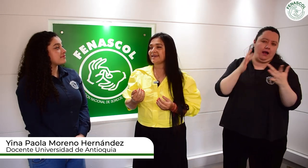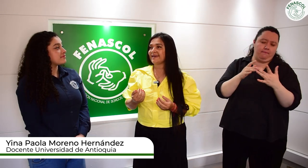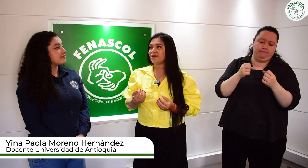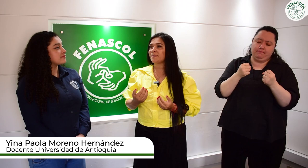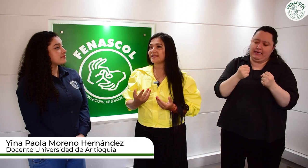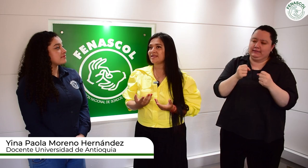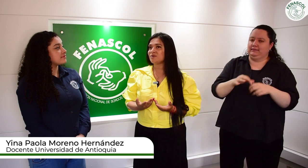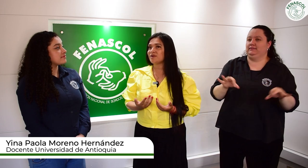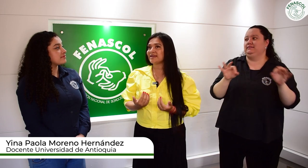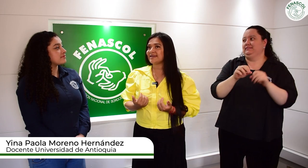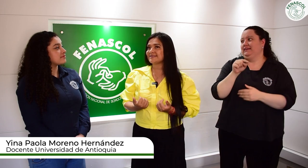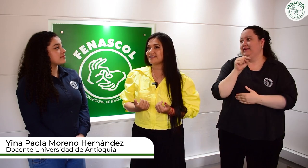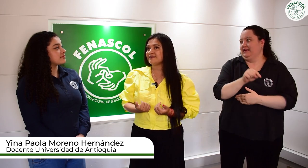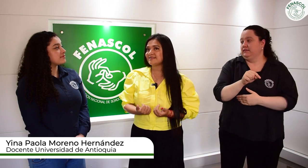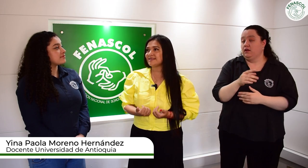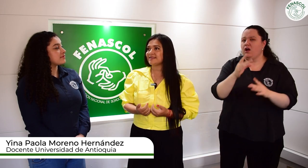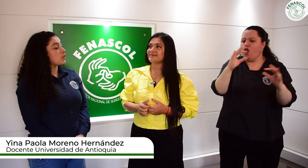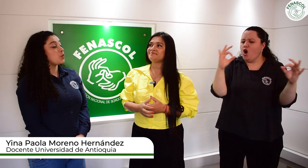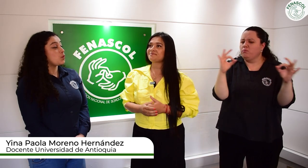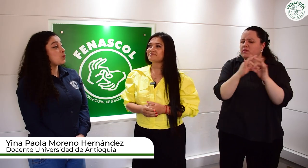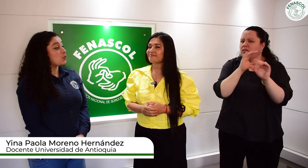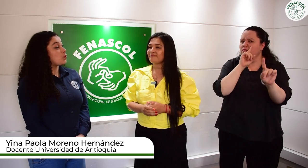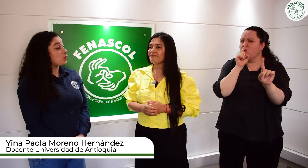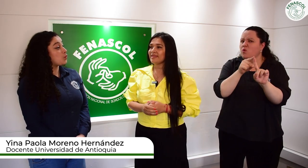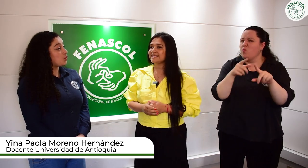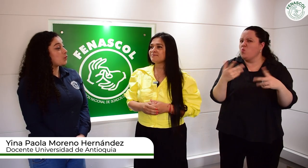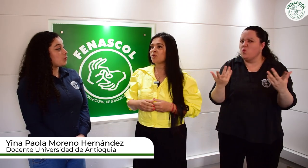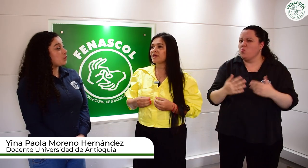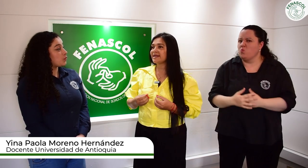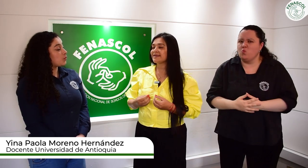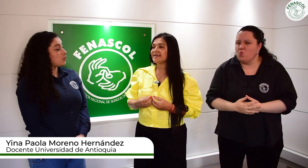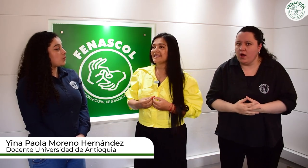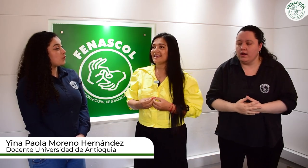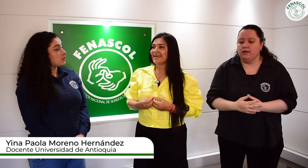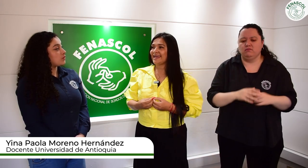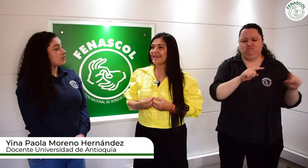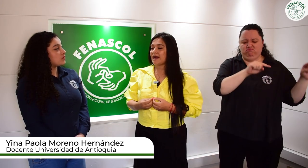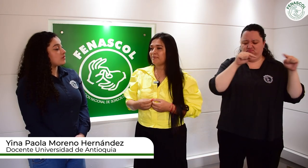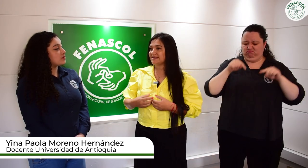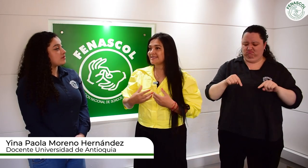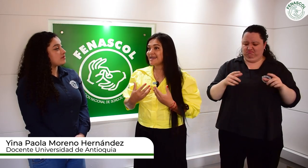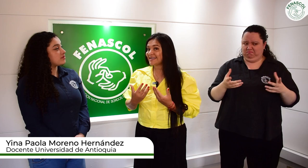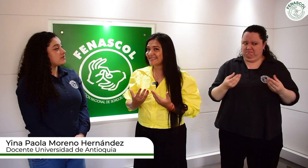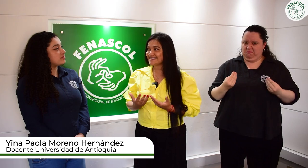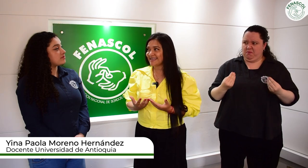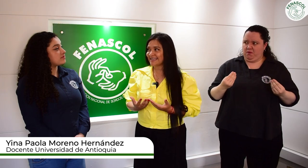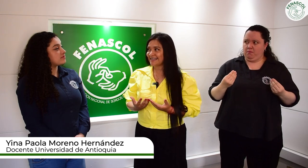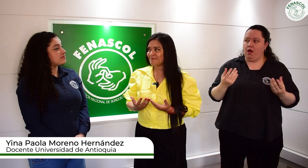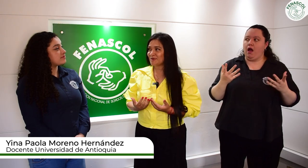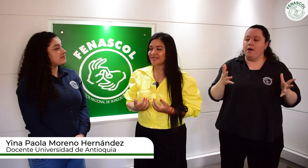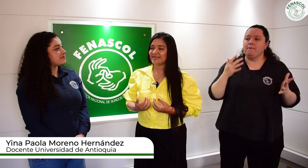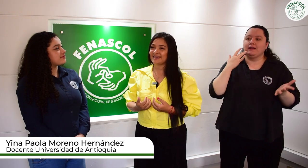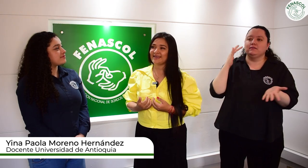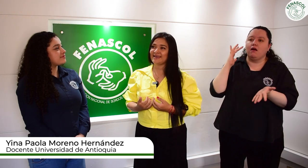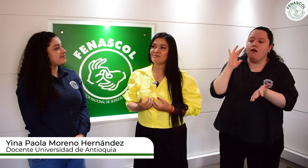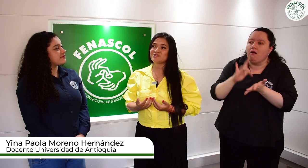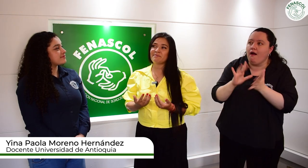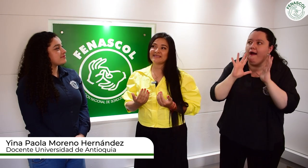el objetivo de esta visita es poder apreciar de cerca, porque hemos